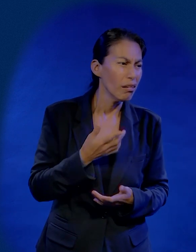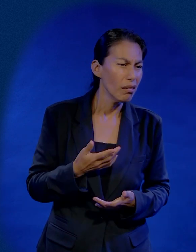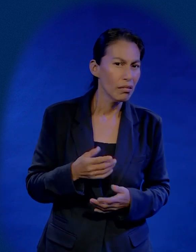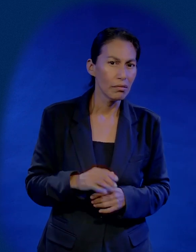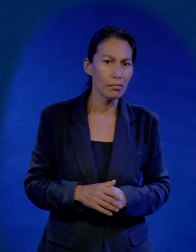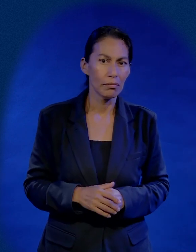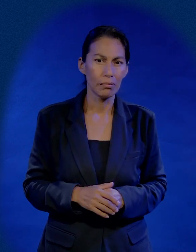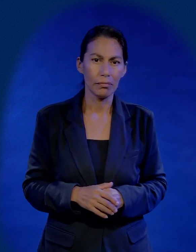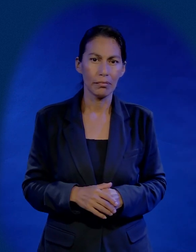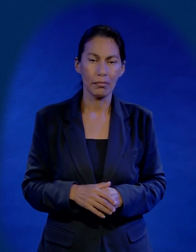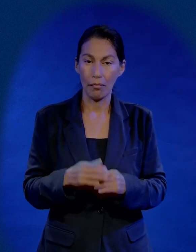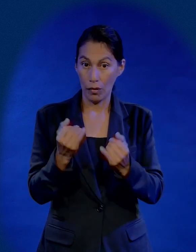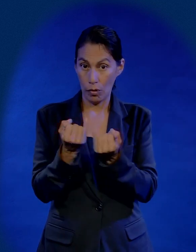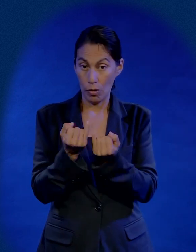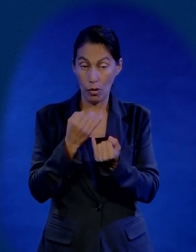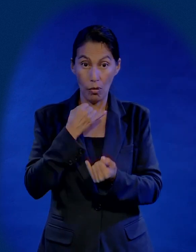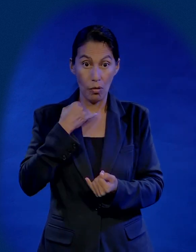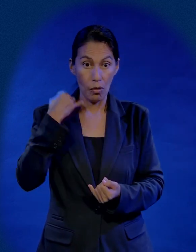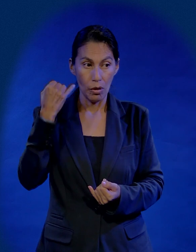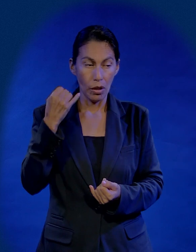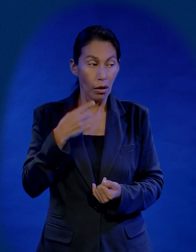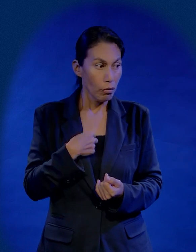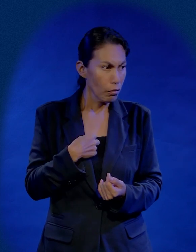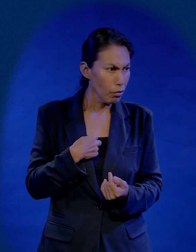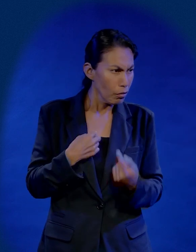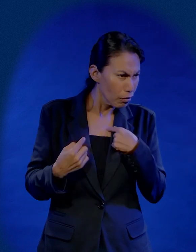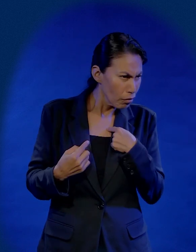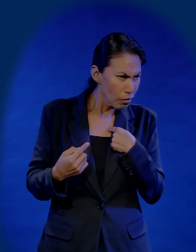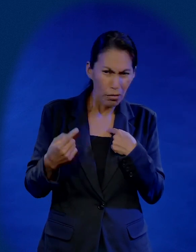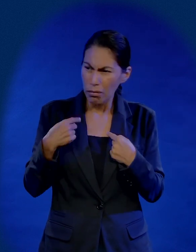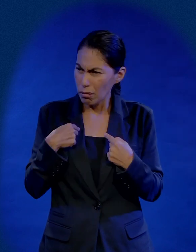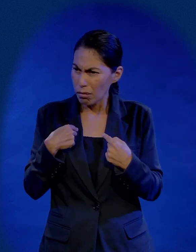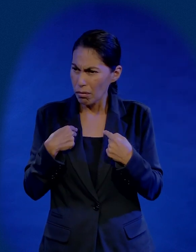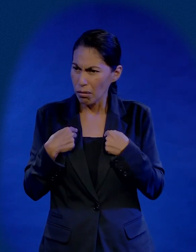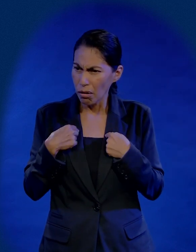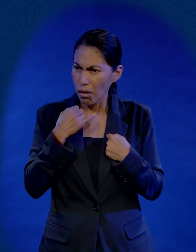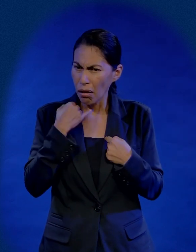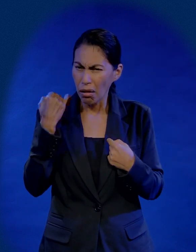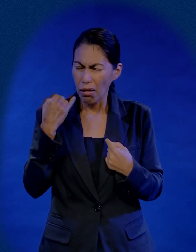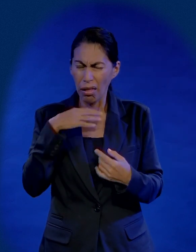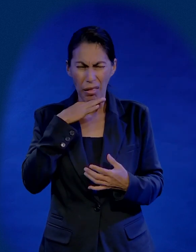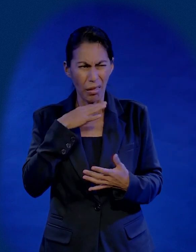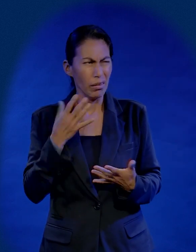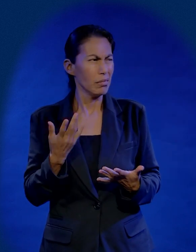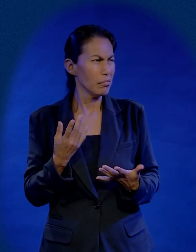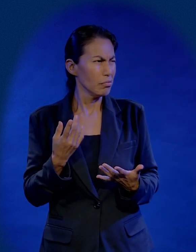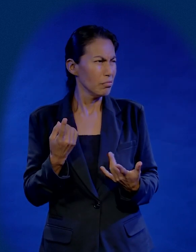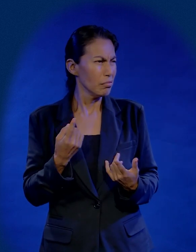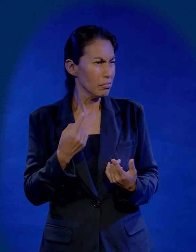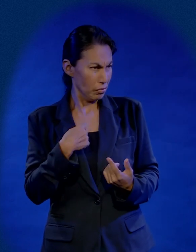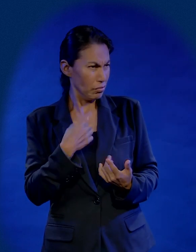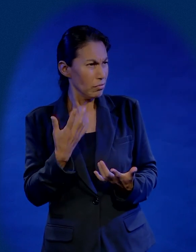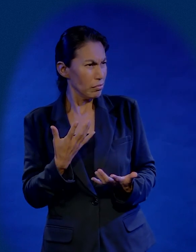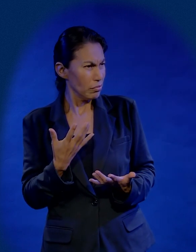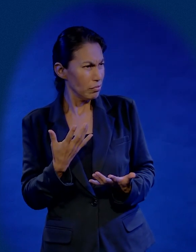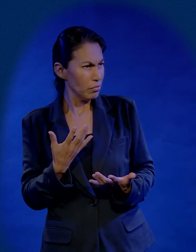oye ¿de qué dijimos? dice así estaba Judas todos empiezan seré yo, seré yo, seré yo y Judas reacciona